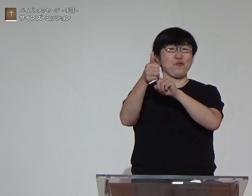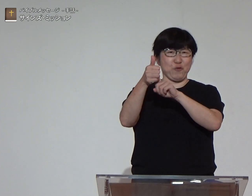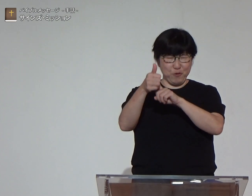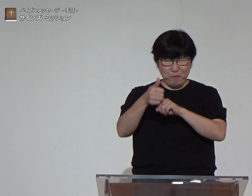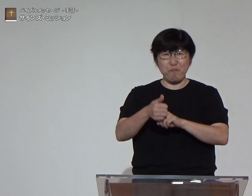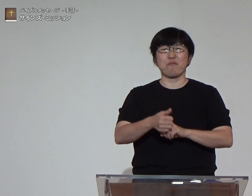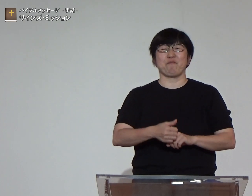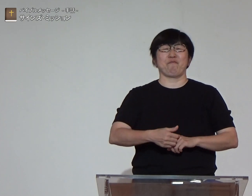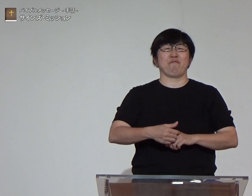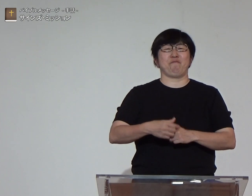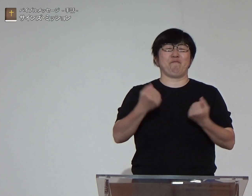ある人が